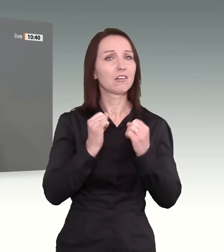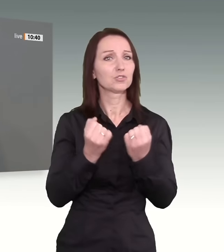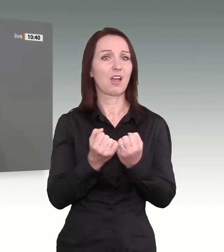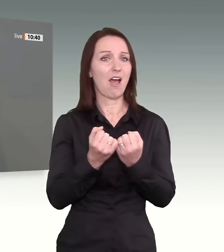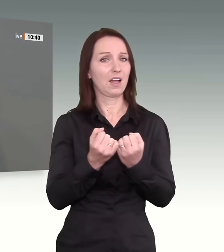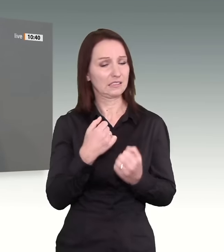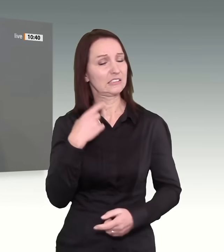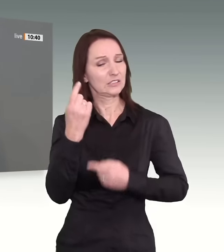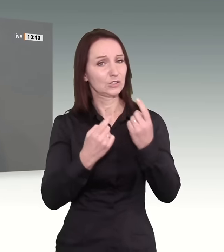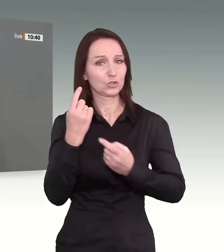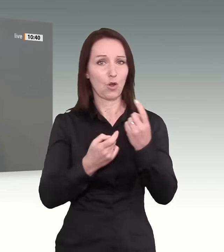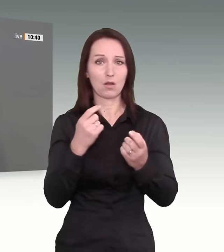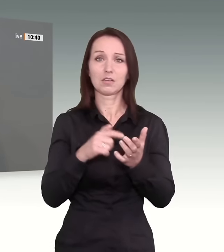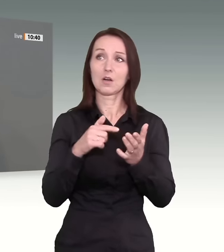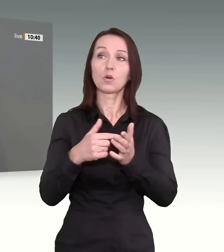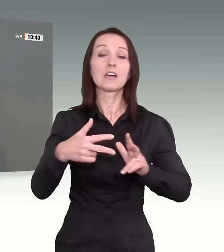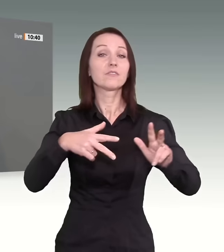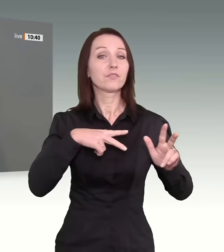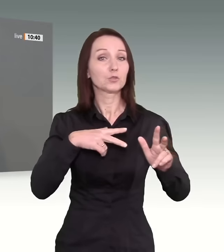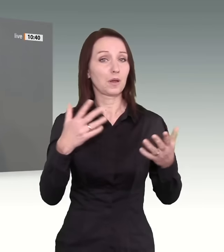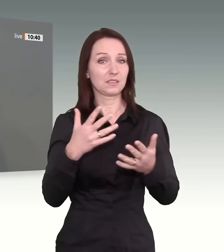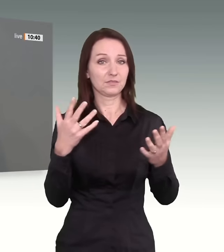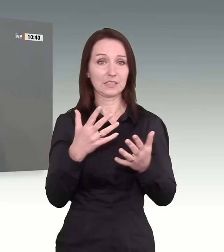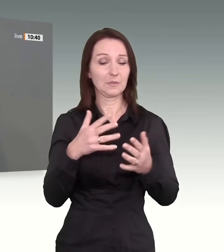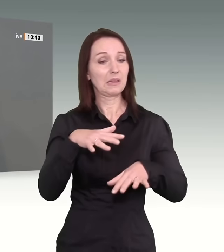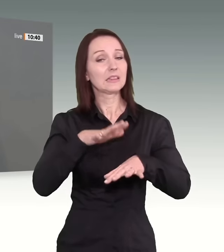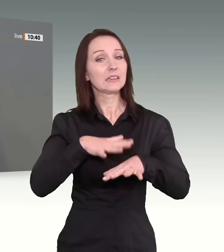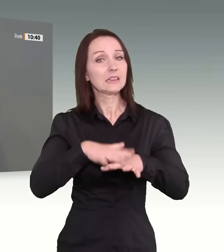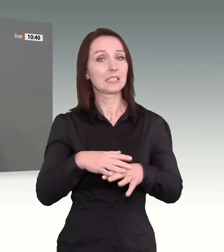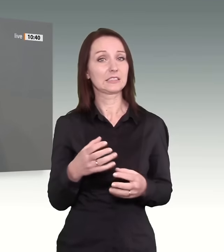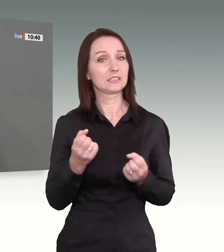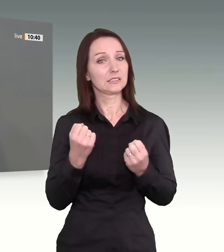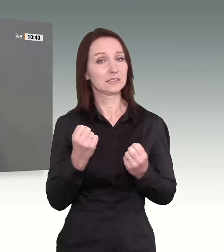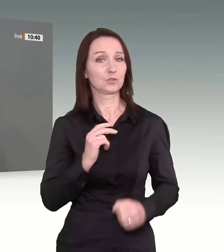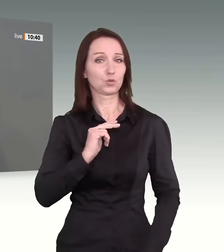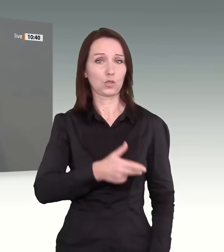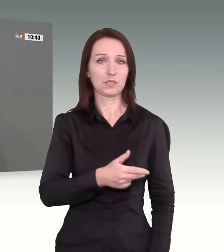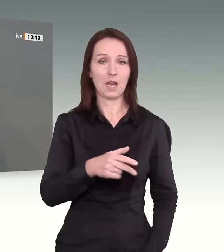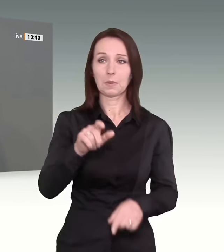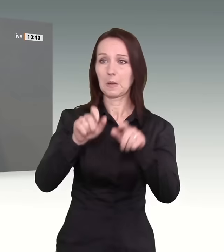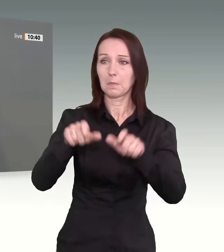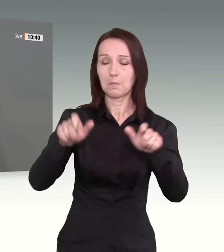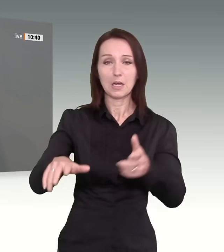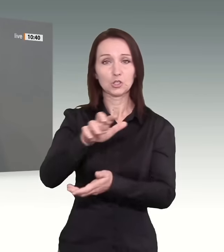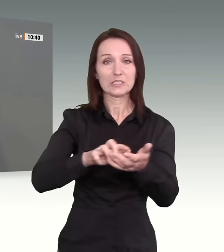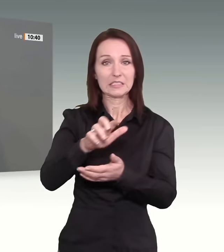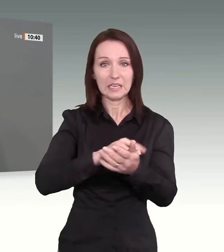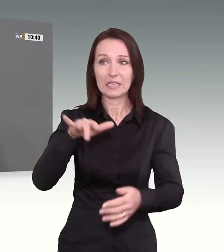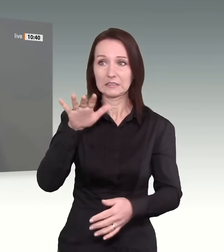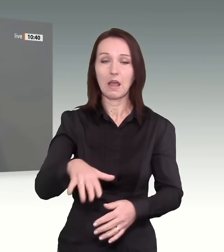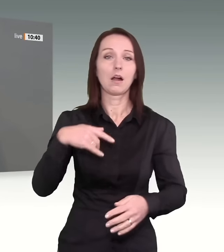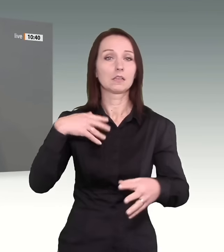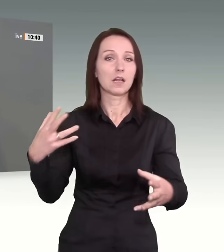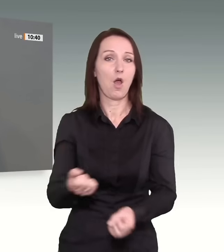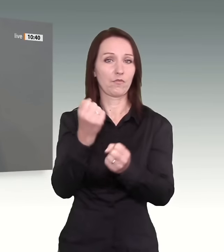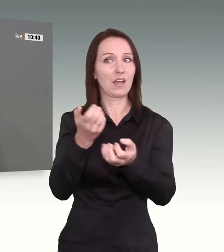Versprechen auf ein soziales Netz, was Menschen in Krisen ausfängt, immer mehr angegriffen wird und